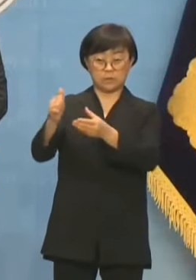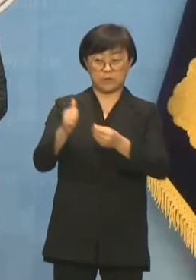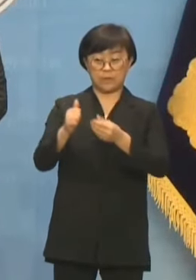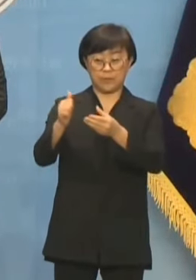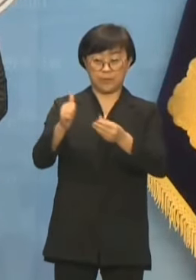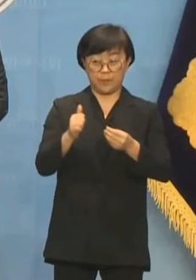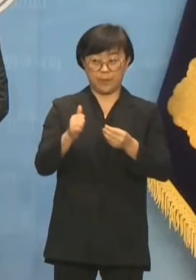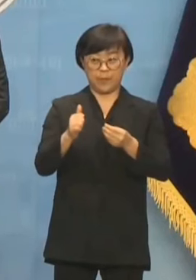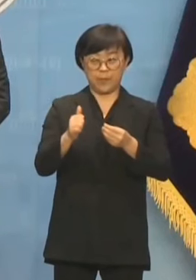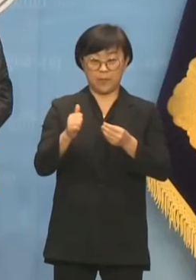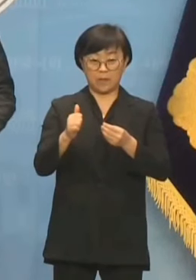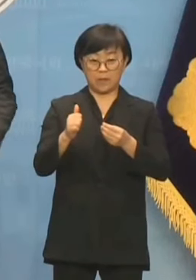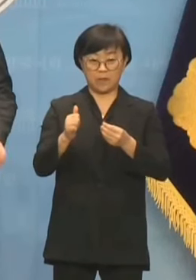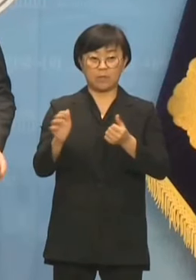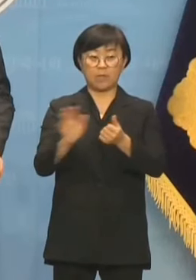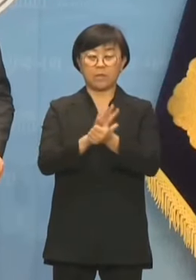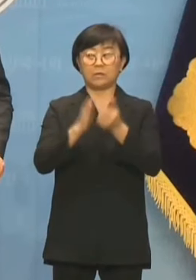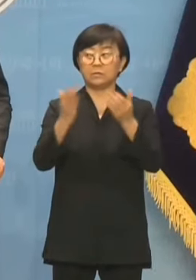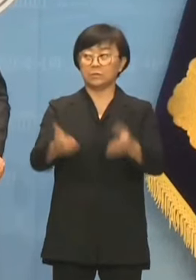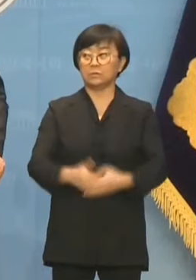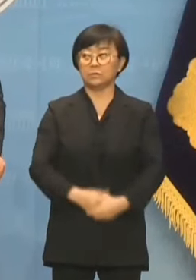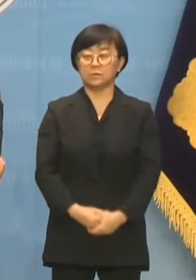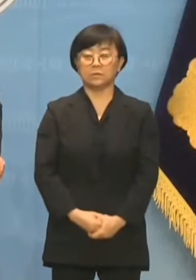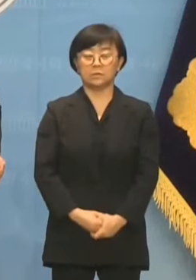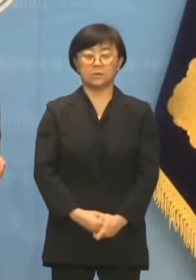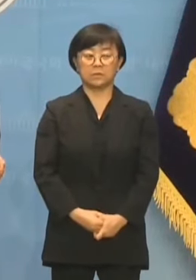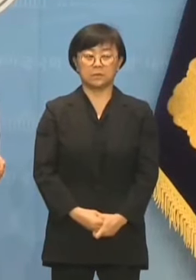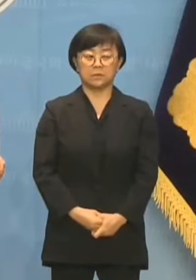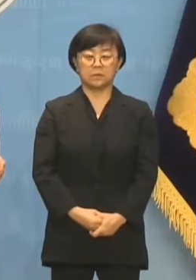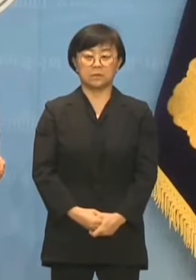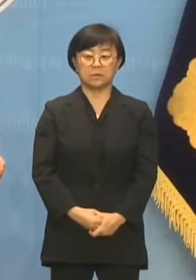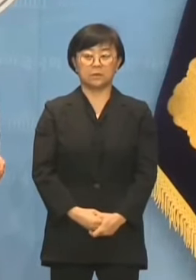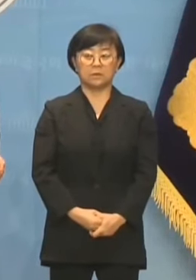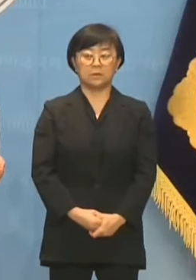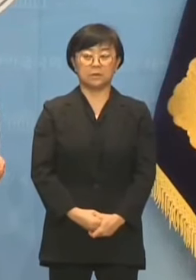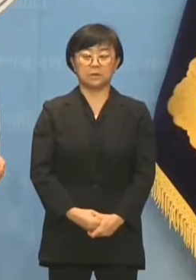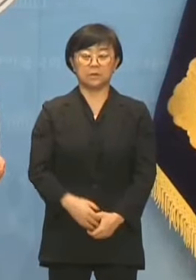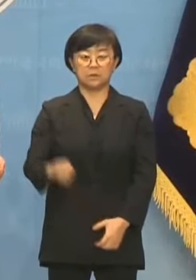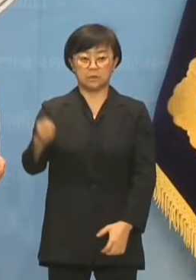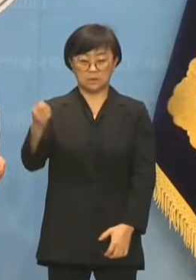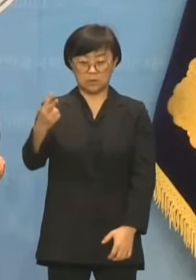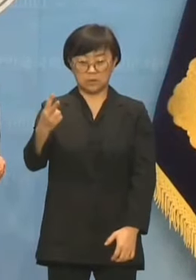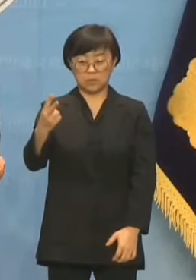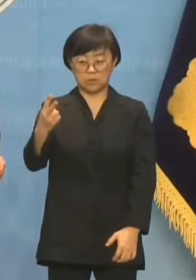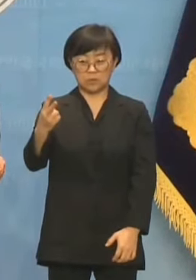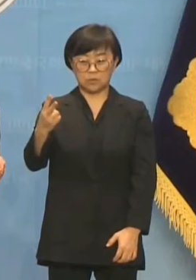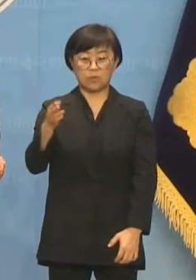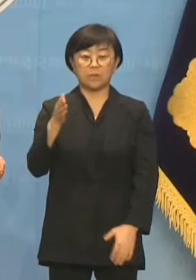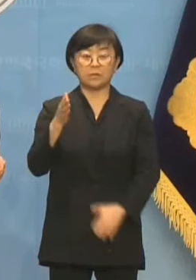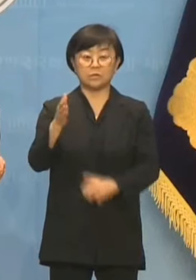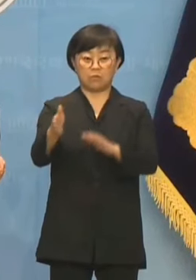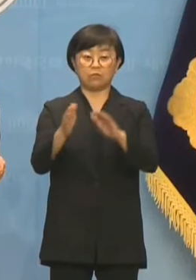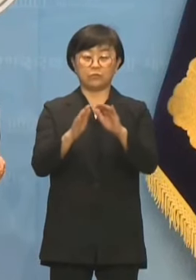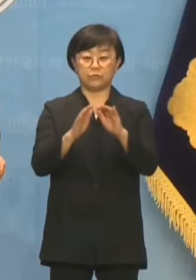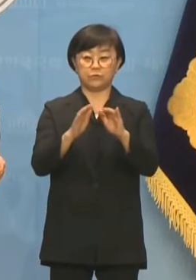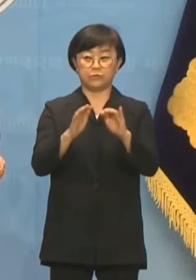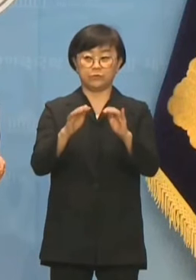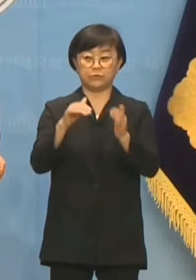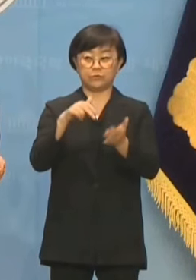배려를 했습니다. 그리고 그분들이 전문적으로